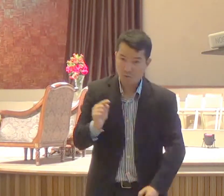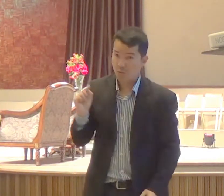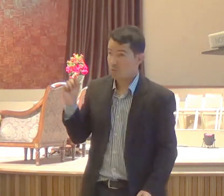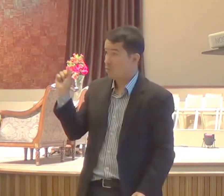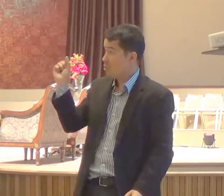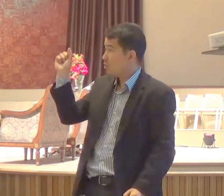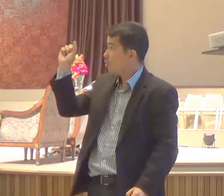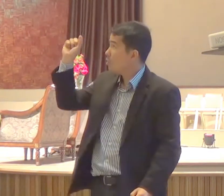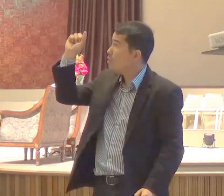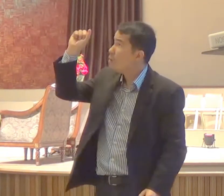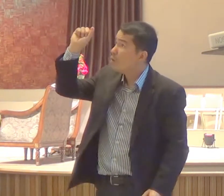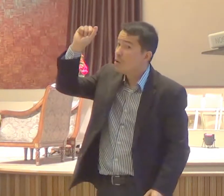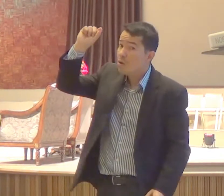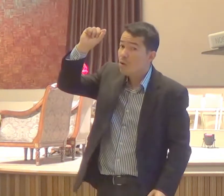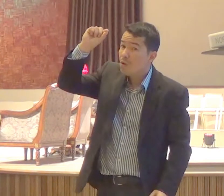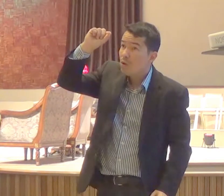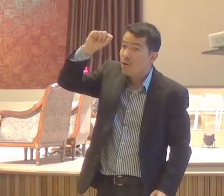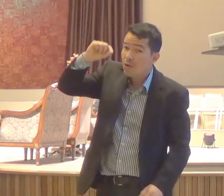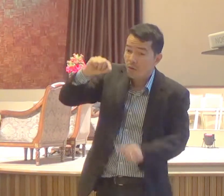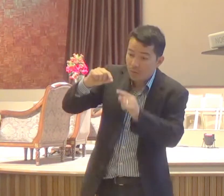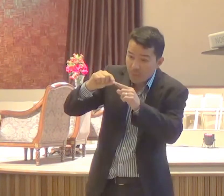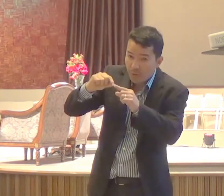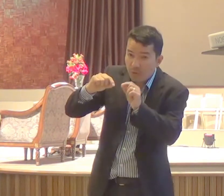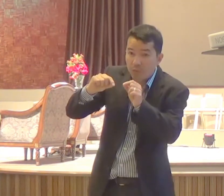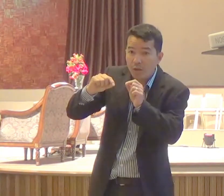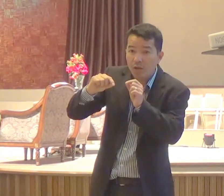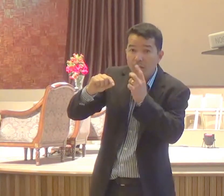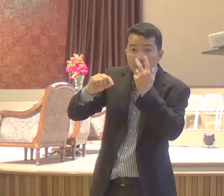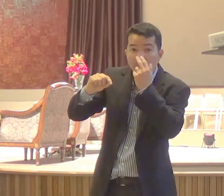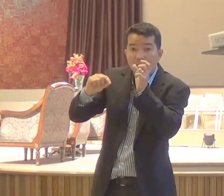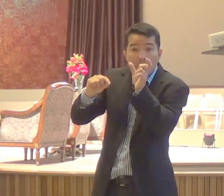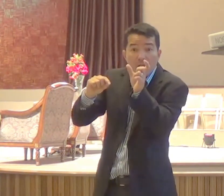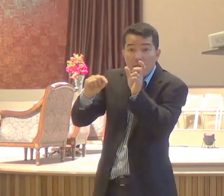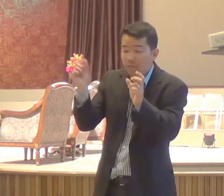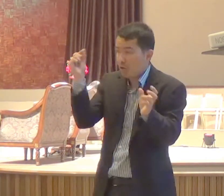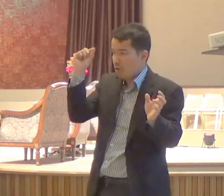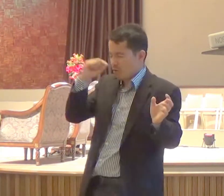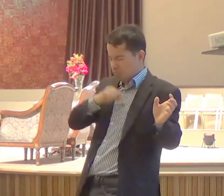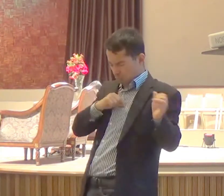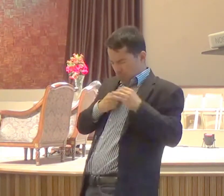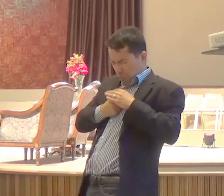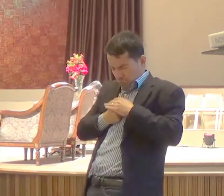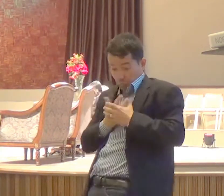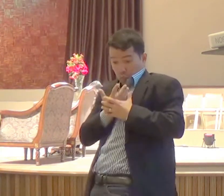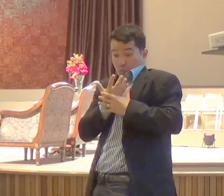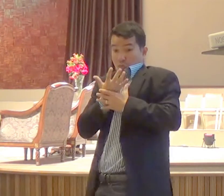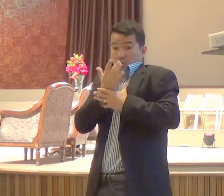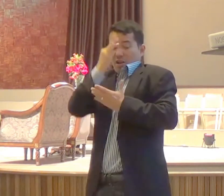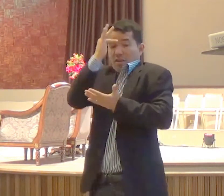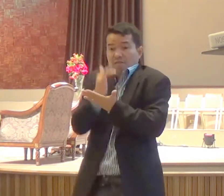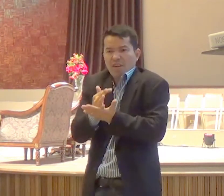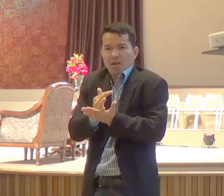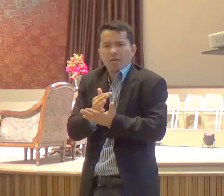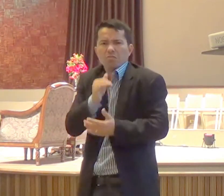o pregar que é semear, faz-se com a mão, para falar ao vento, bastam palavras,